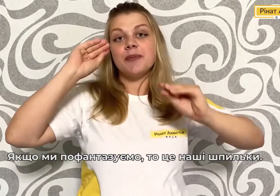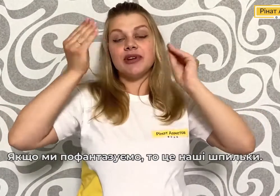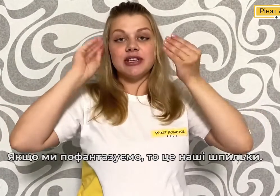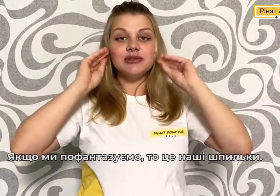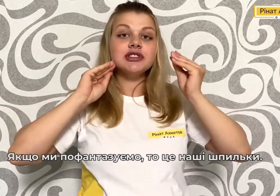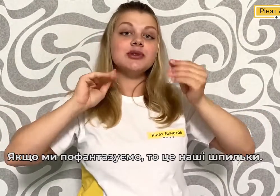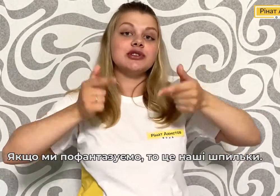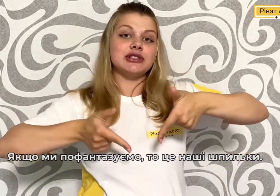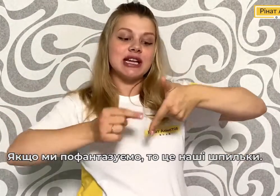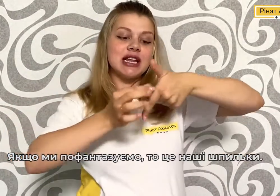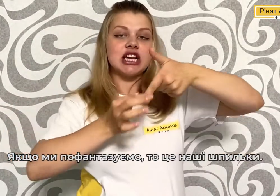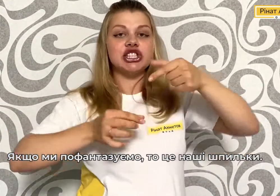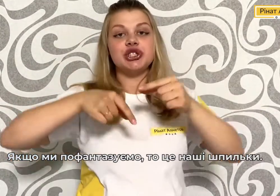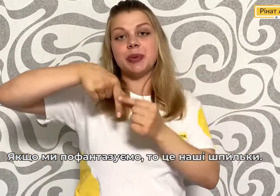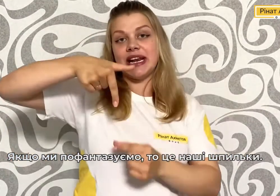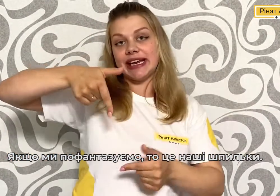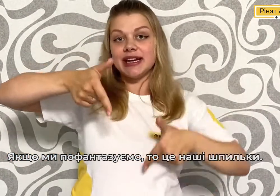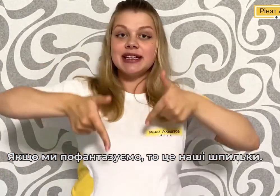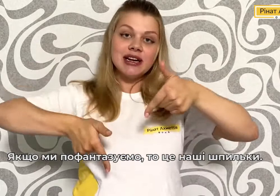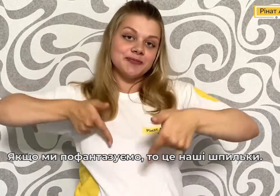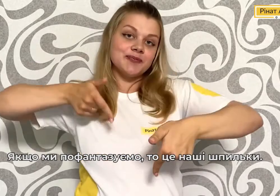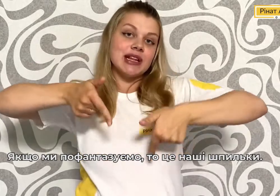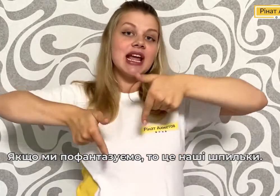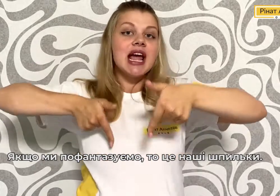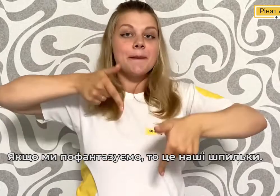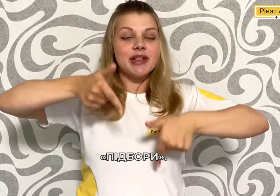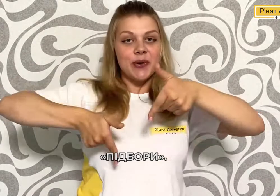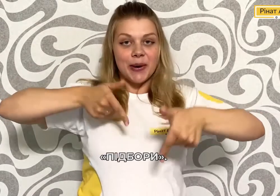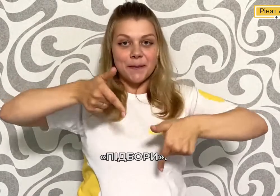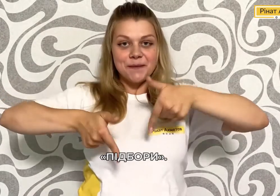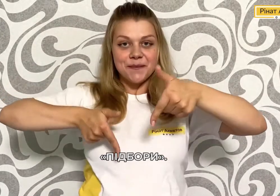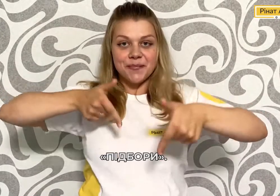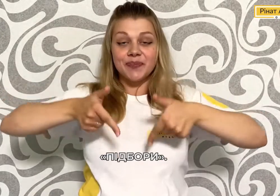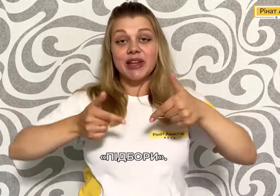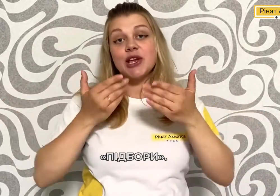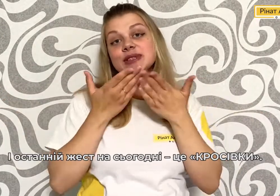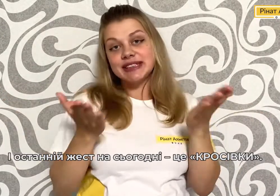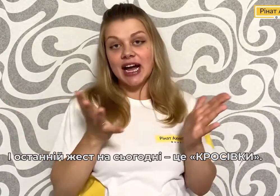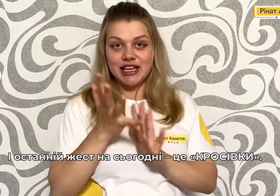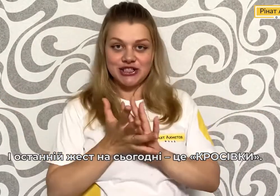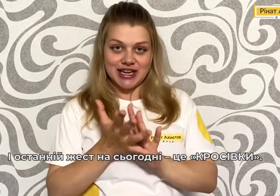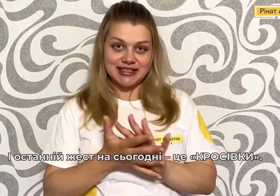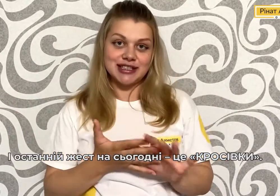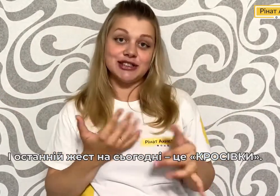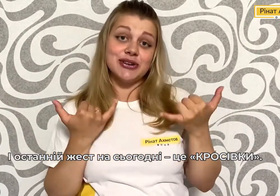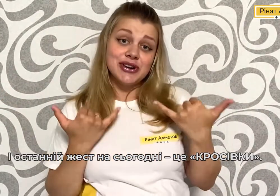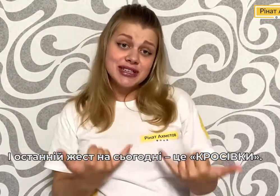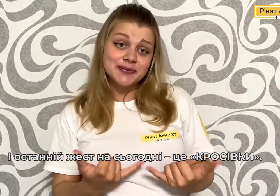пофантазуємо, то це наші шпильки Підборик І останній жест на сьогодні